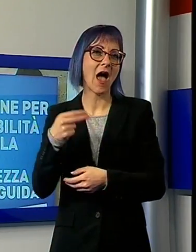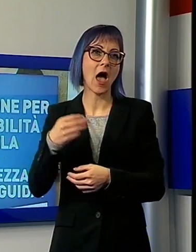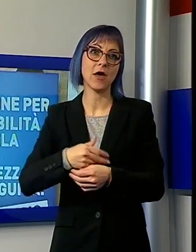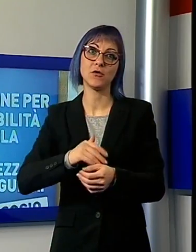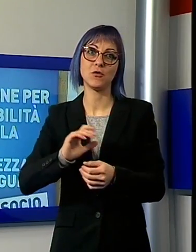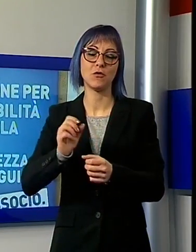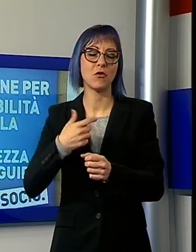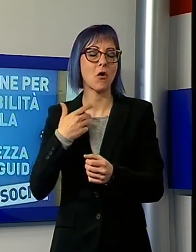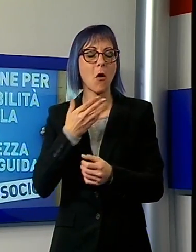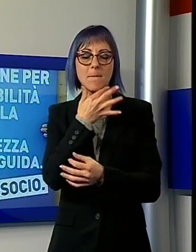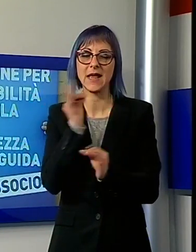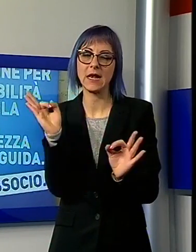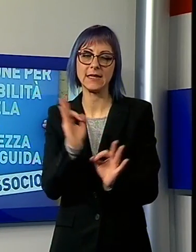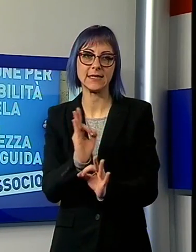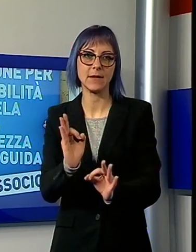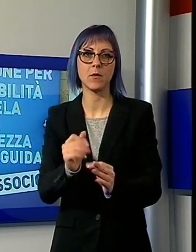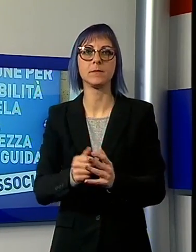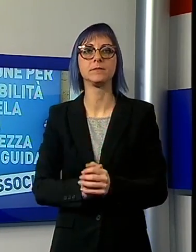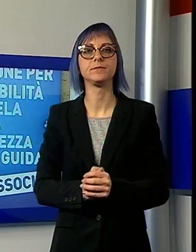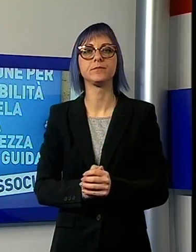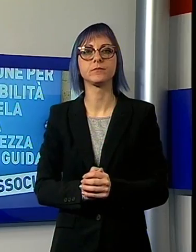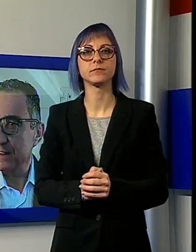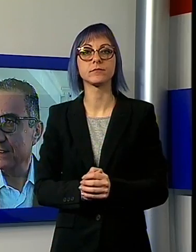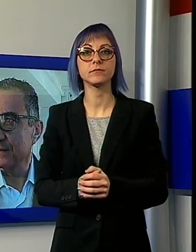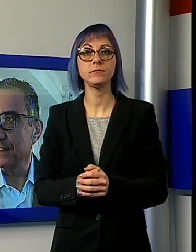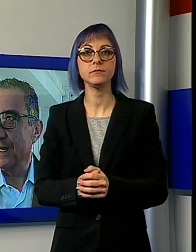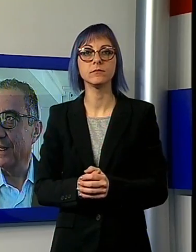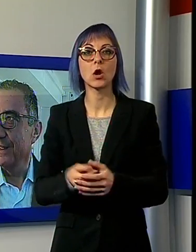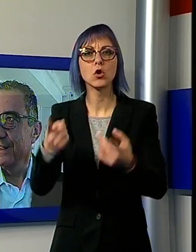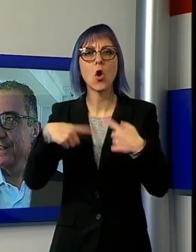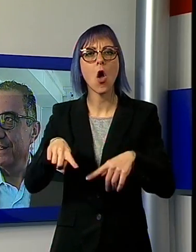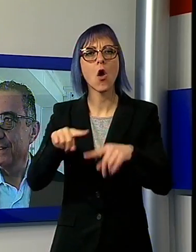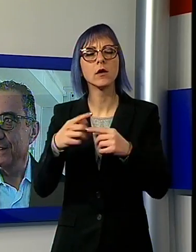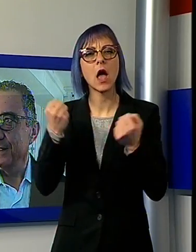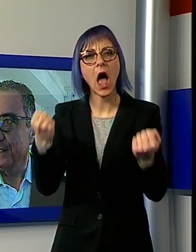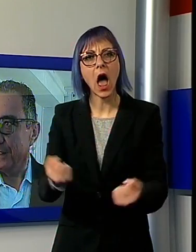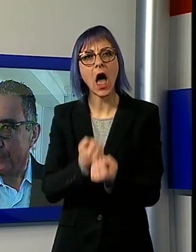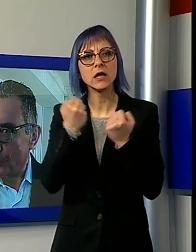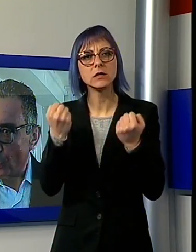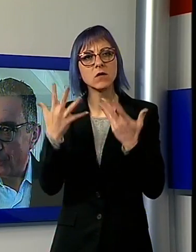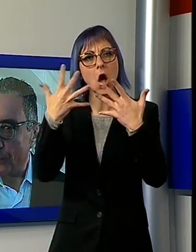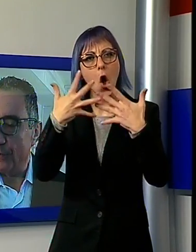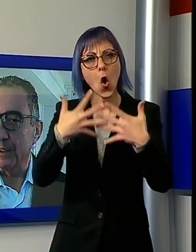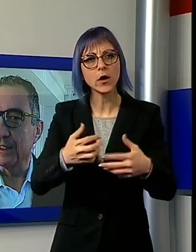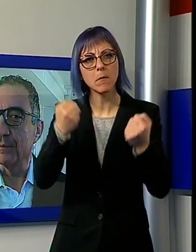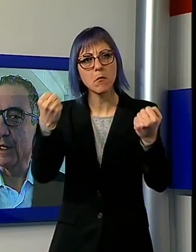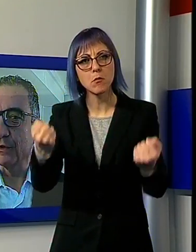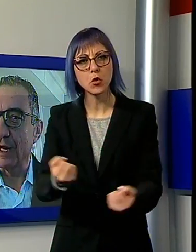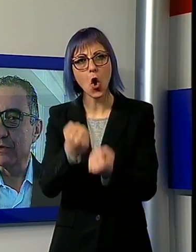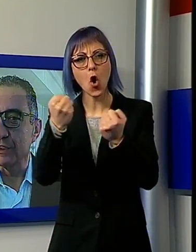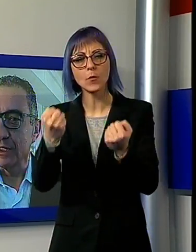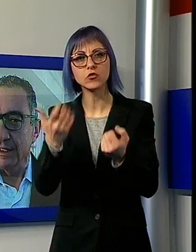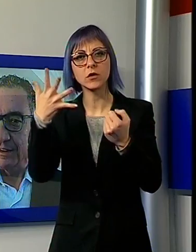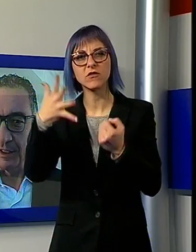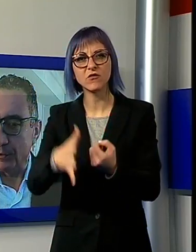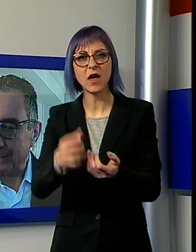Abbiamo cercato attraverso diverse attività di ripromuovere nuovamente il marchio